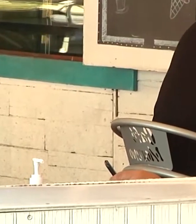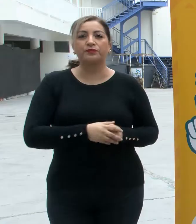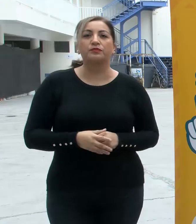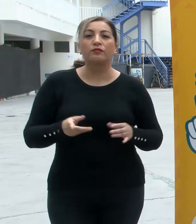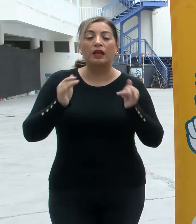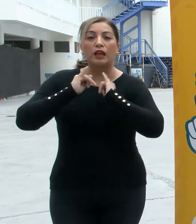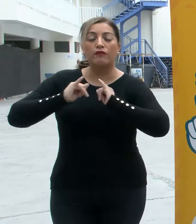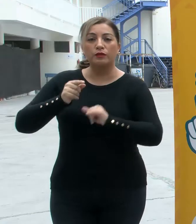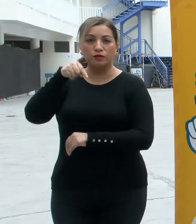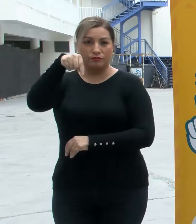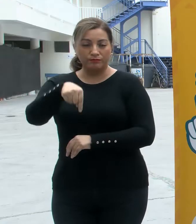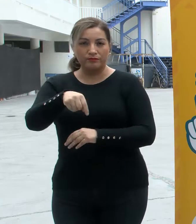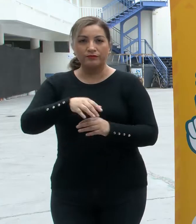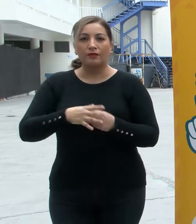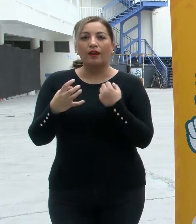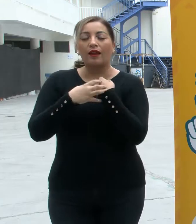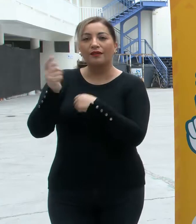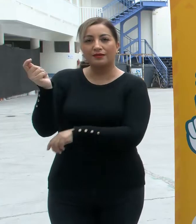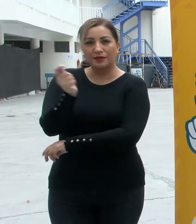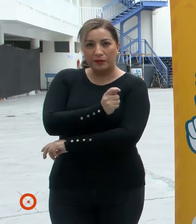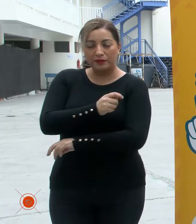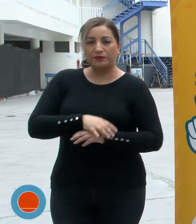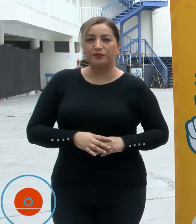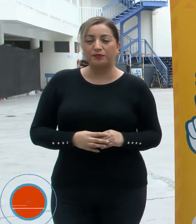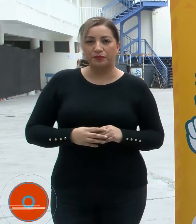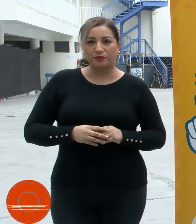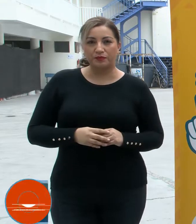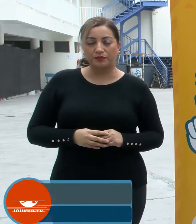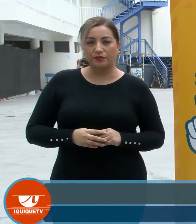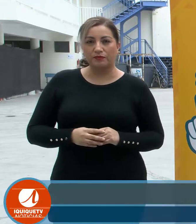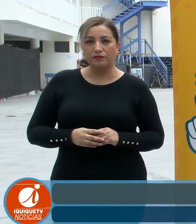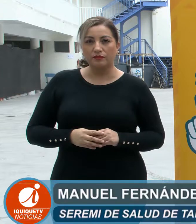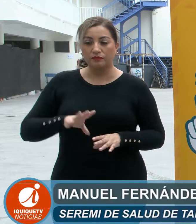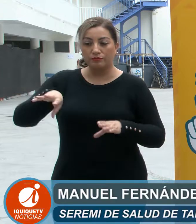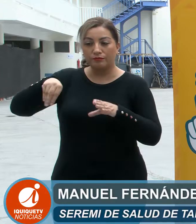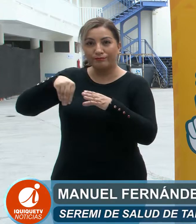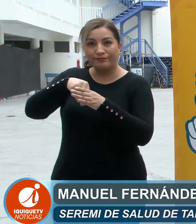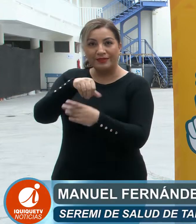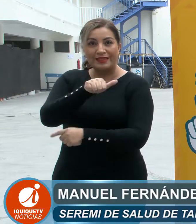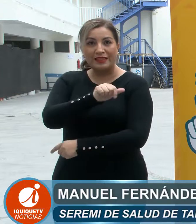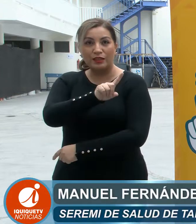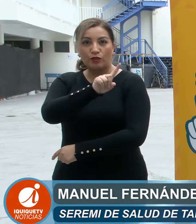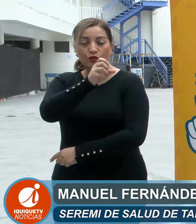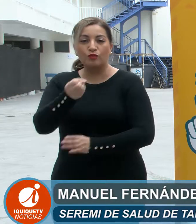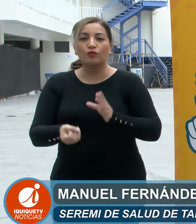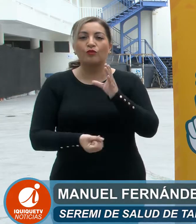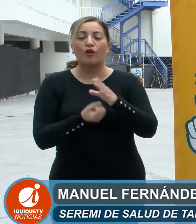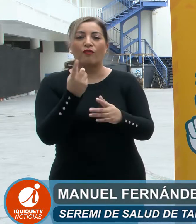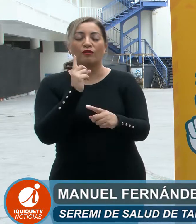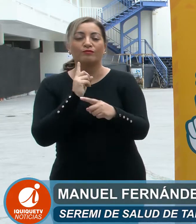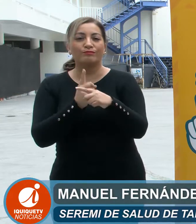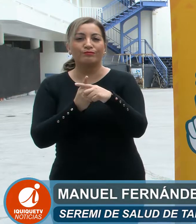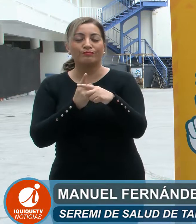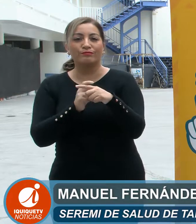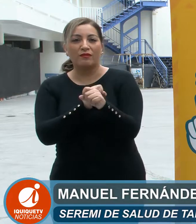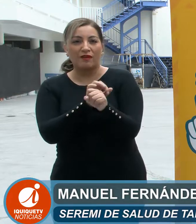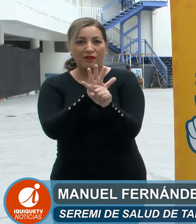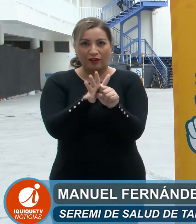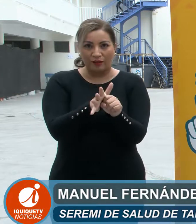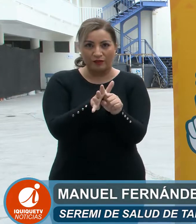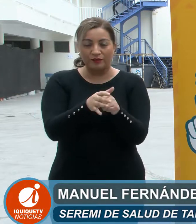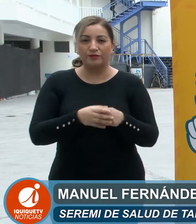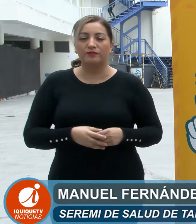En el balance del día de hoy, la región de Tarapacá debe incorporar 61 nuevos casos de COVID positivo